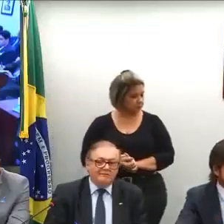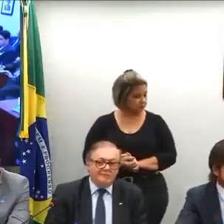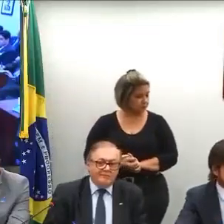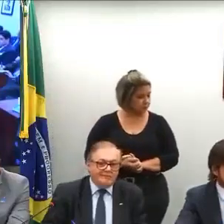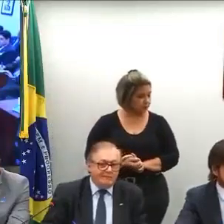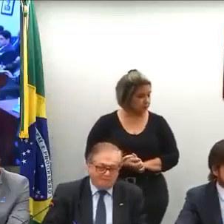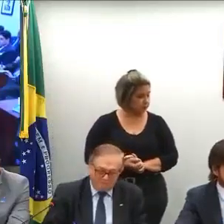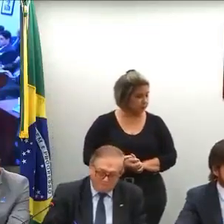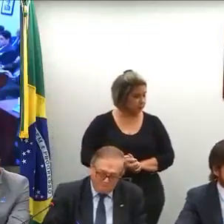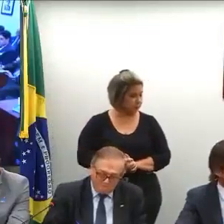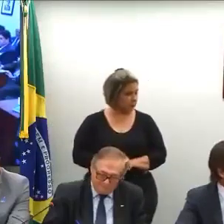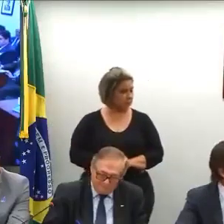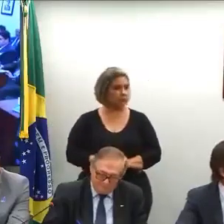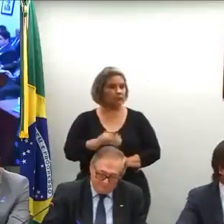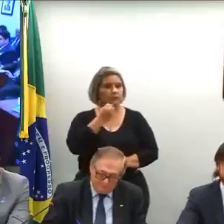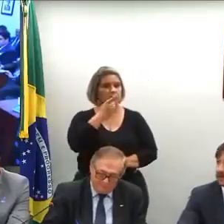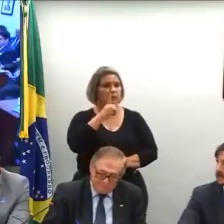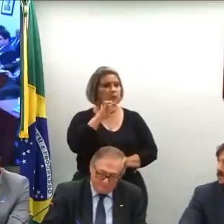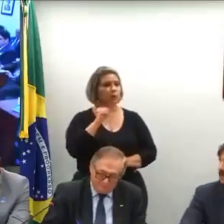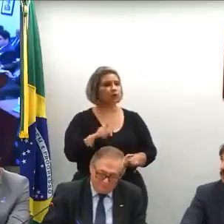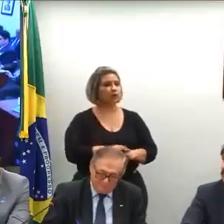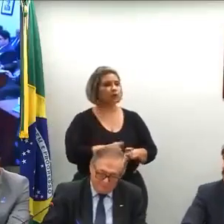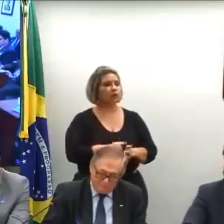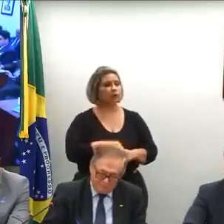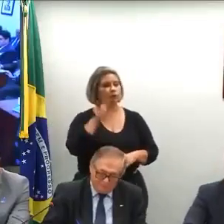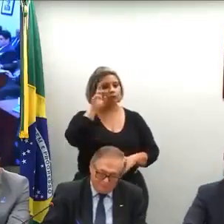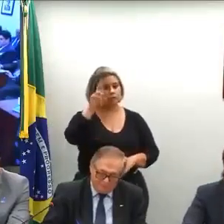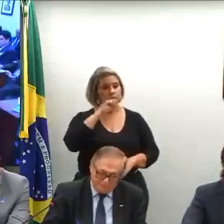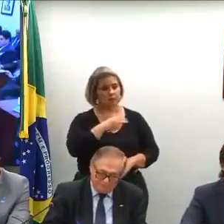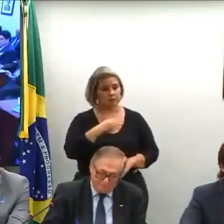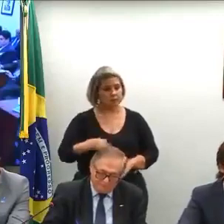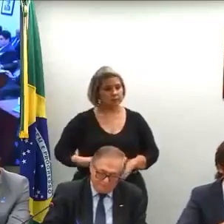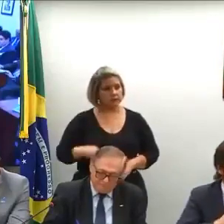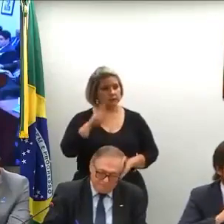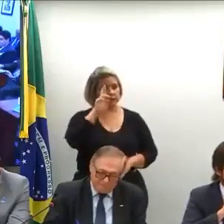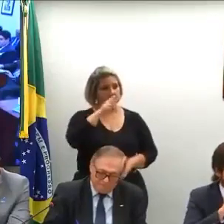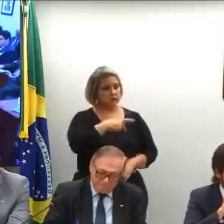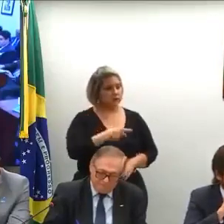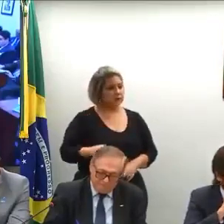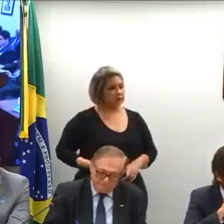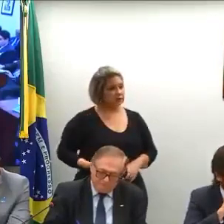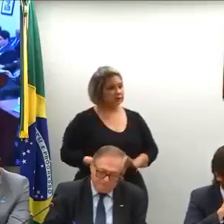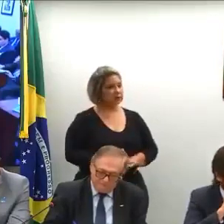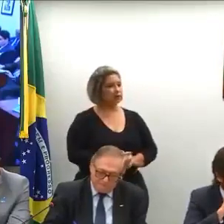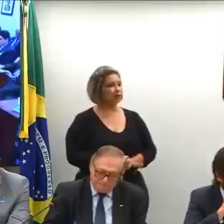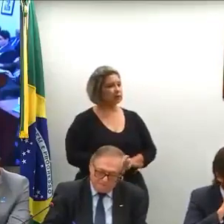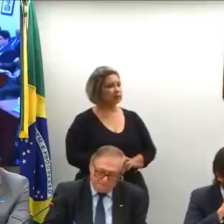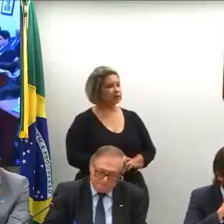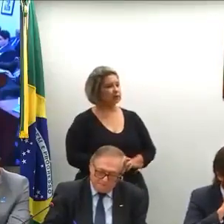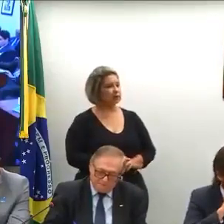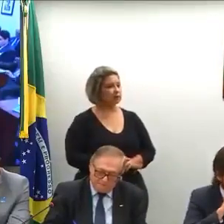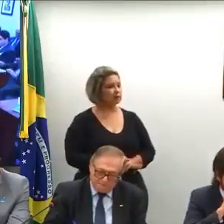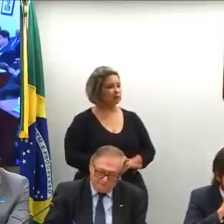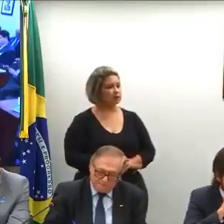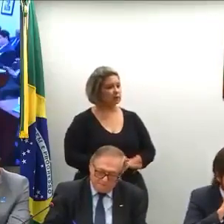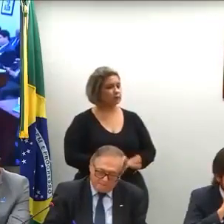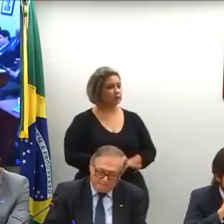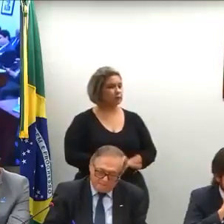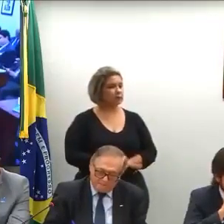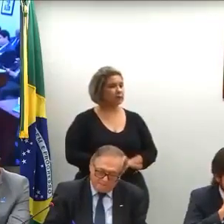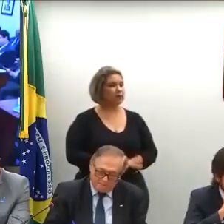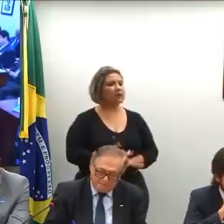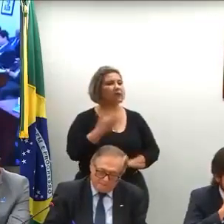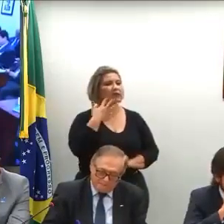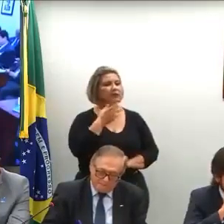Bom dia a todas e a todos. Bom dia, senhor ministro, senhor presidente da comissão. Eu queria pular um pouco da